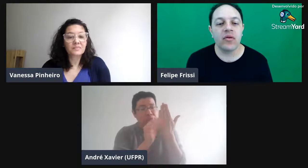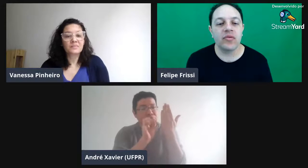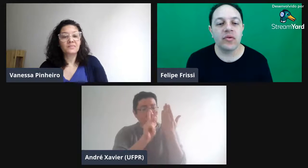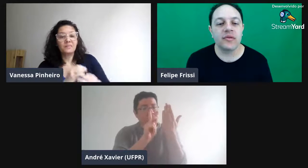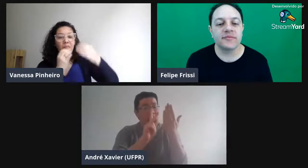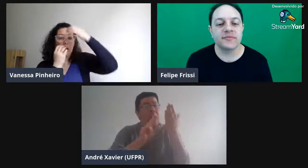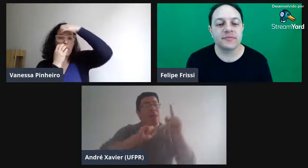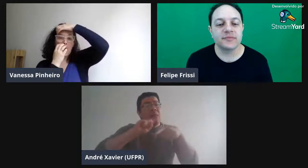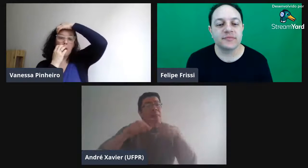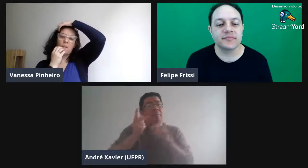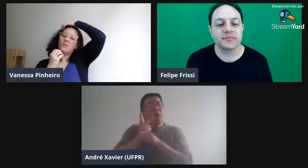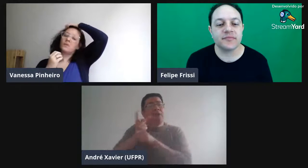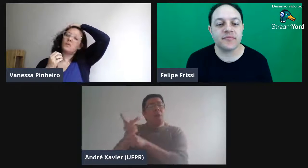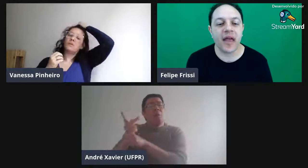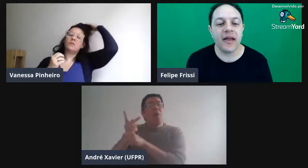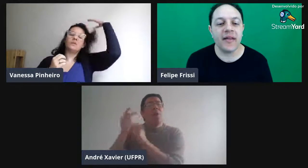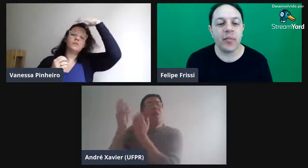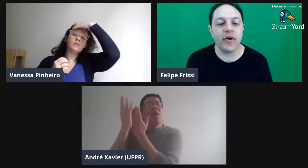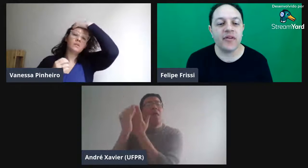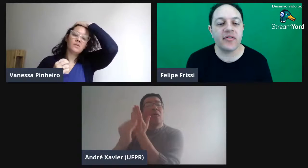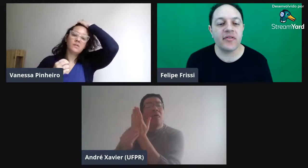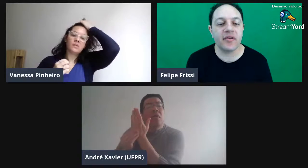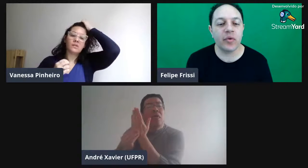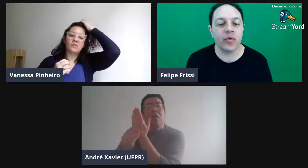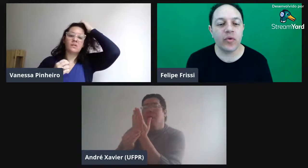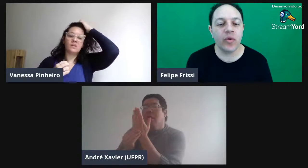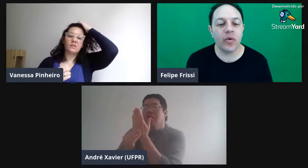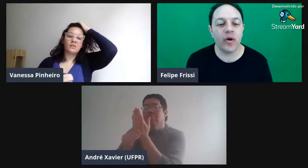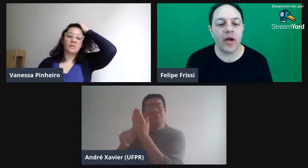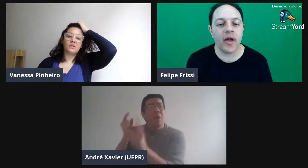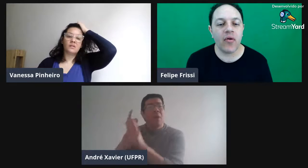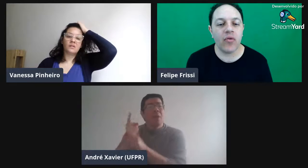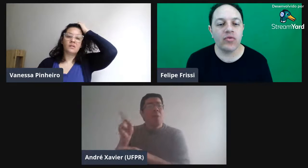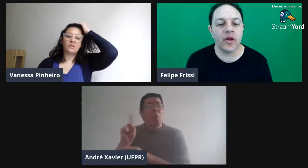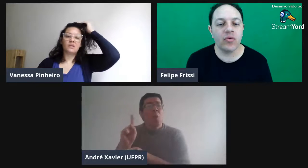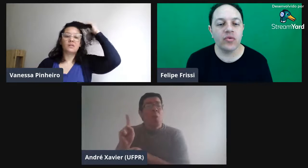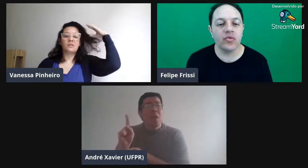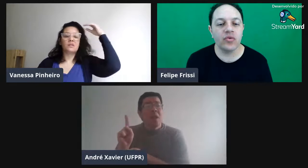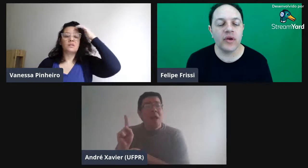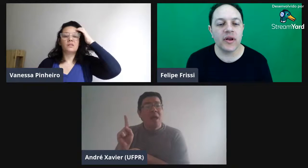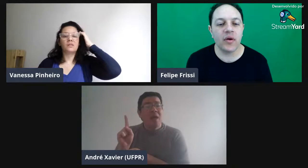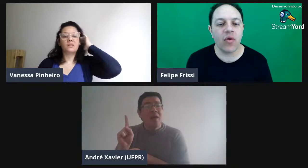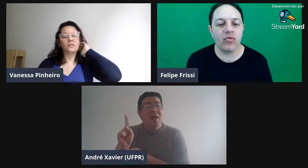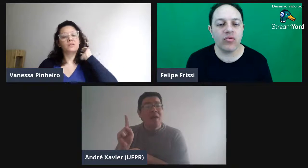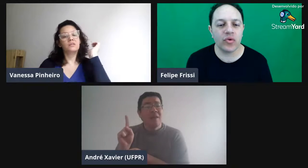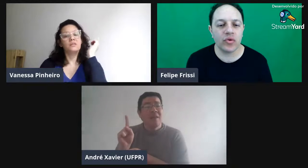autor. Aí depois, você procurou um conteúdo e não encontrou.